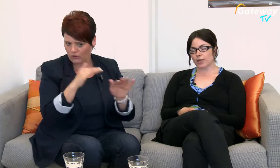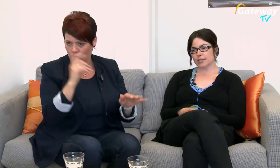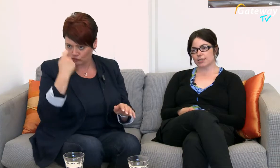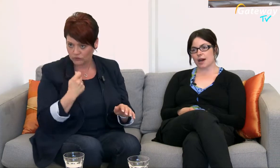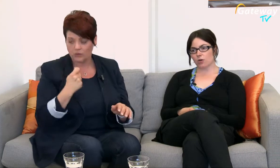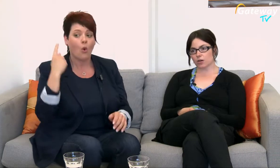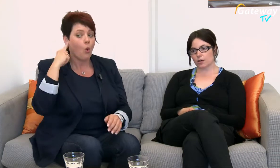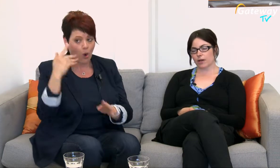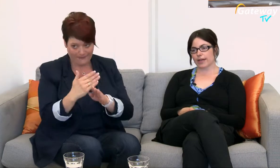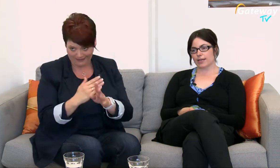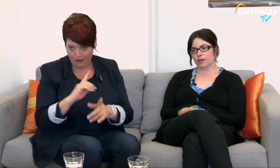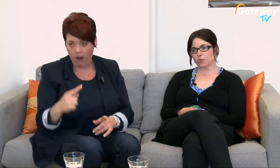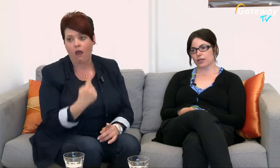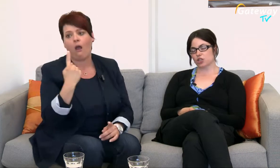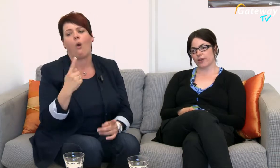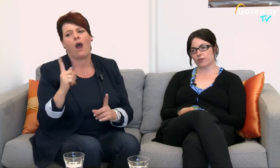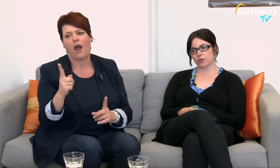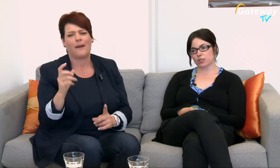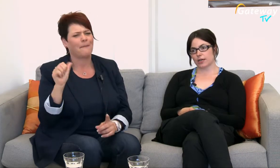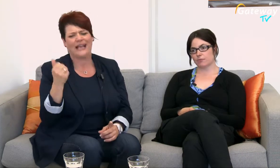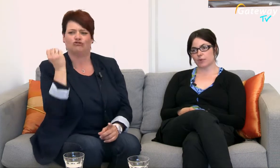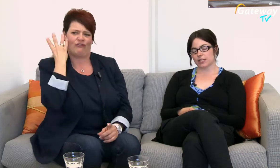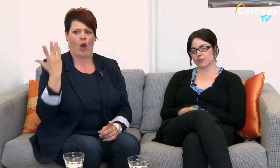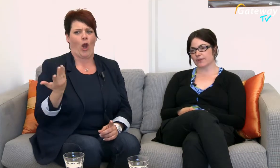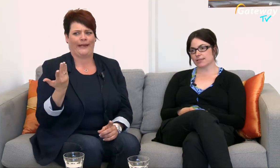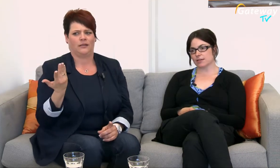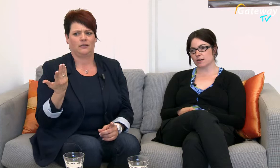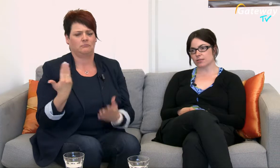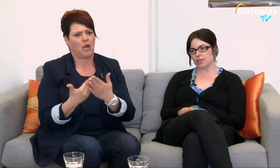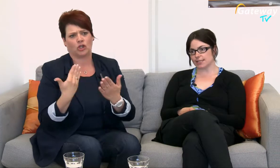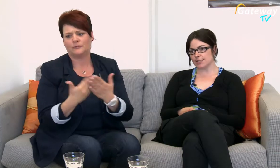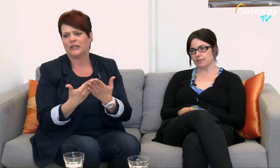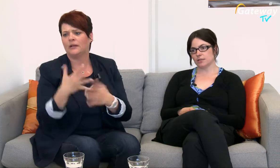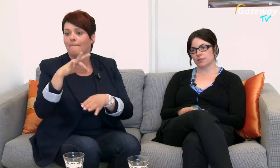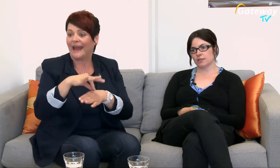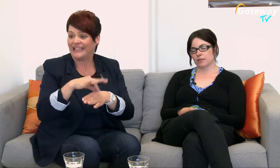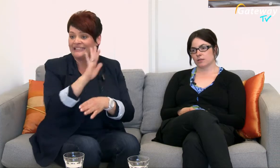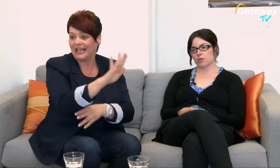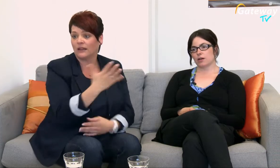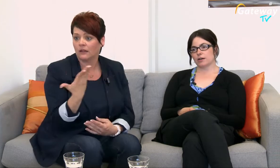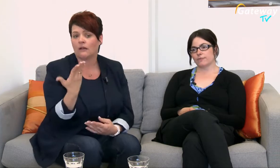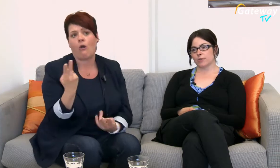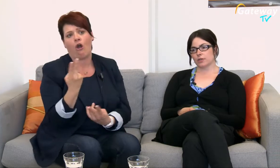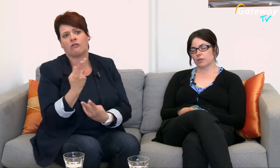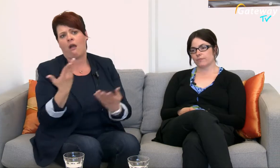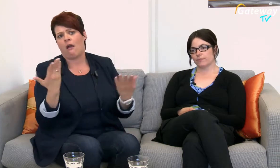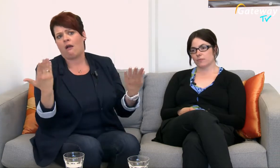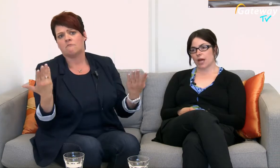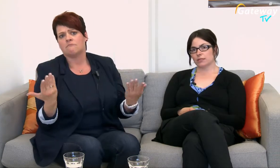Hörbehinderte auch, aber eher dann auch mit einer Schwerhörigkeit Beispielsweise aus der Medizin oder eine